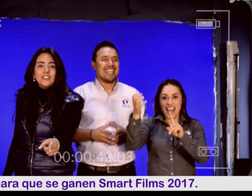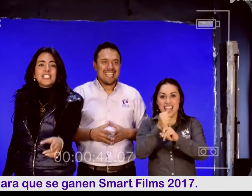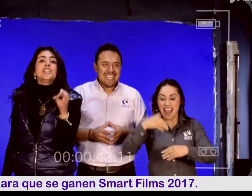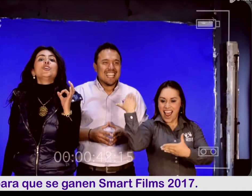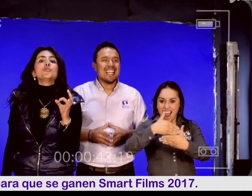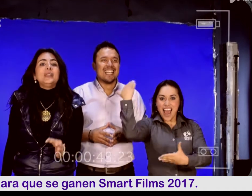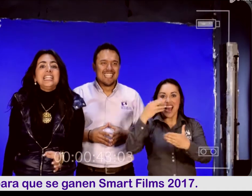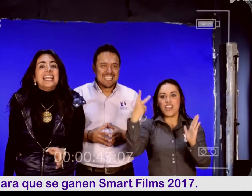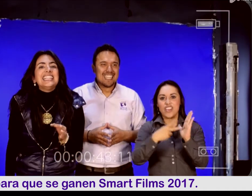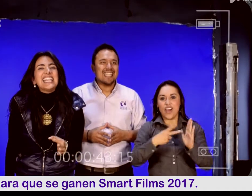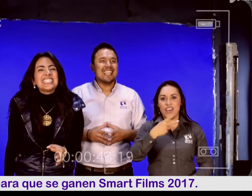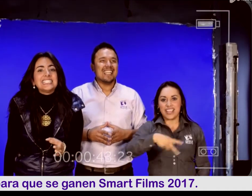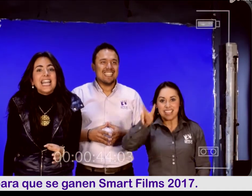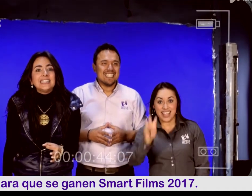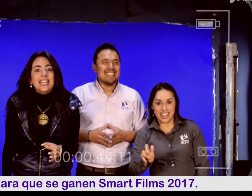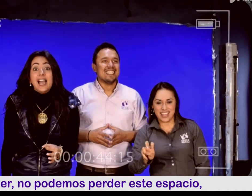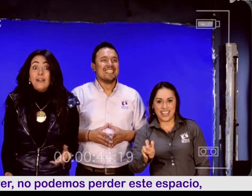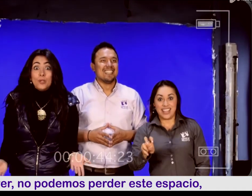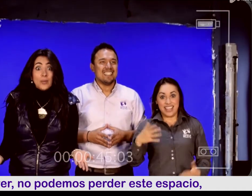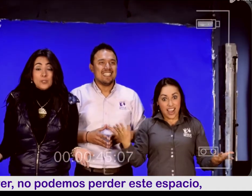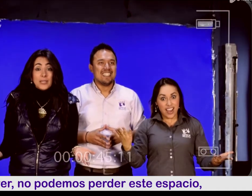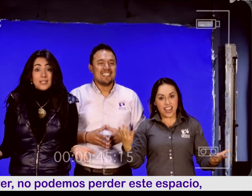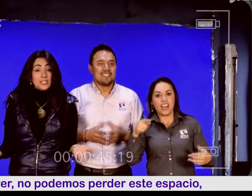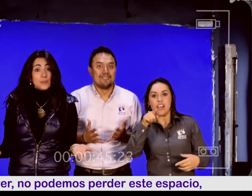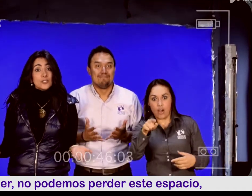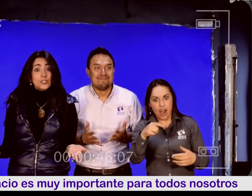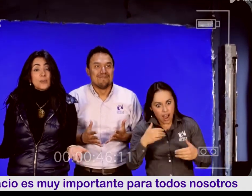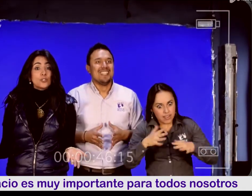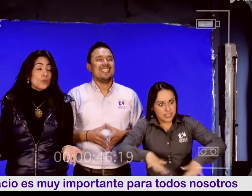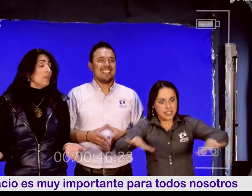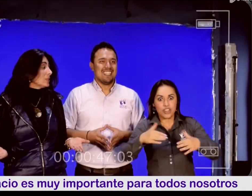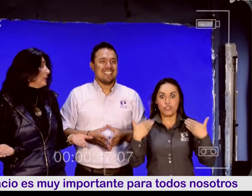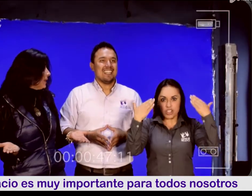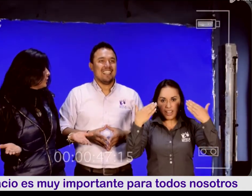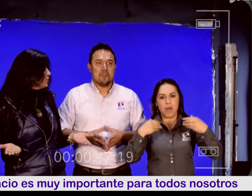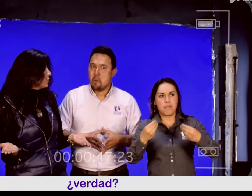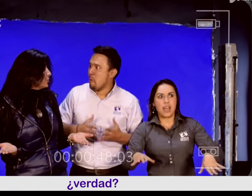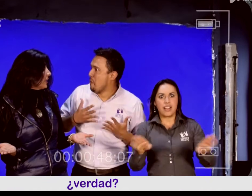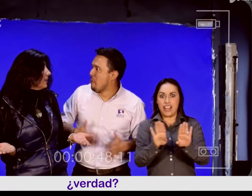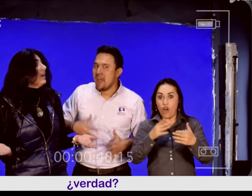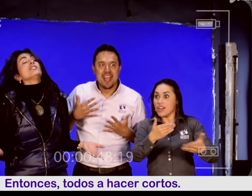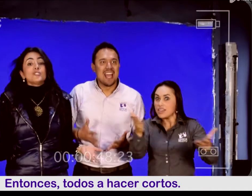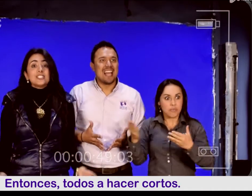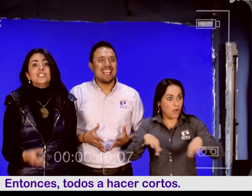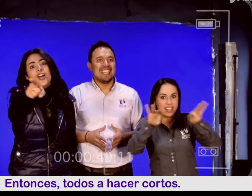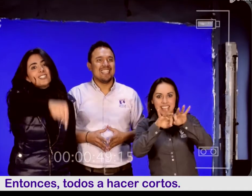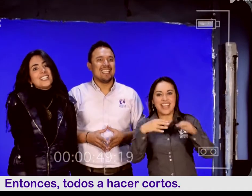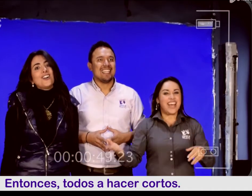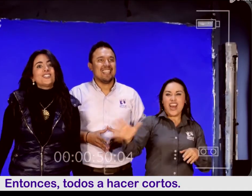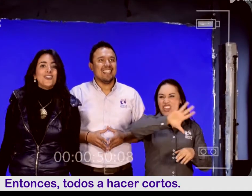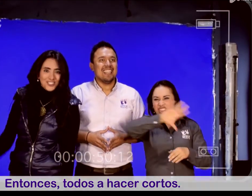SmartFeeds 2017. A ver, no podemos perder este espacio. Este espacio es muy importante para todos nosotros, ¿verdad? Entonces,